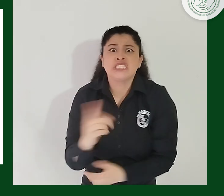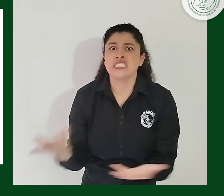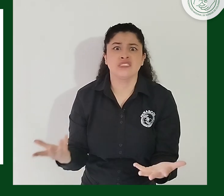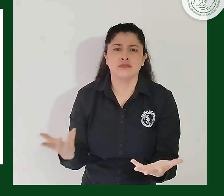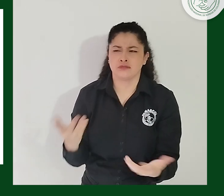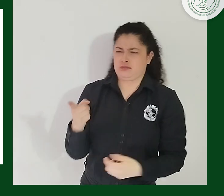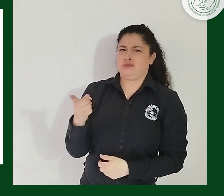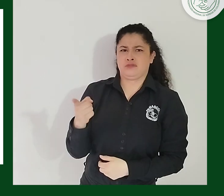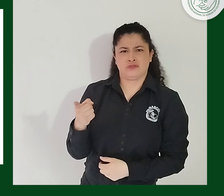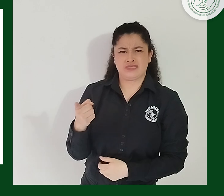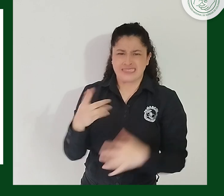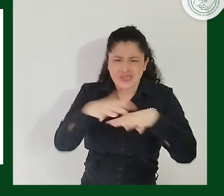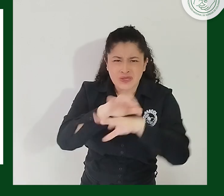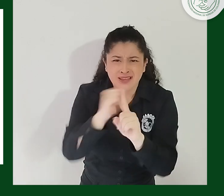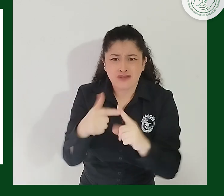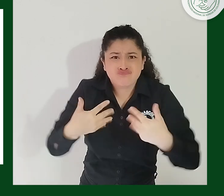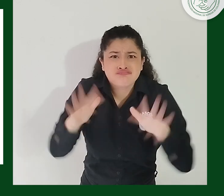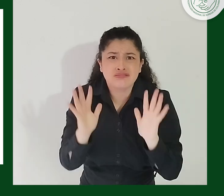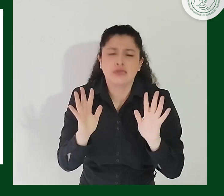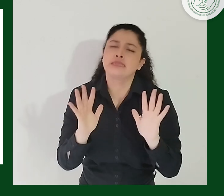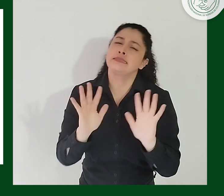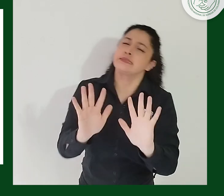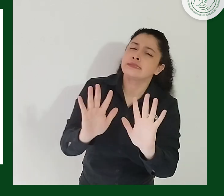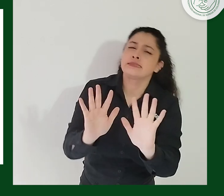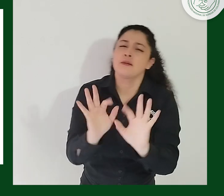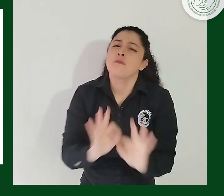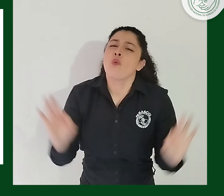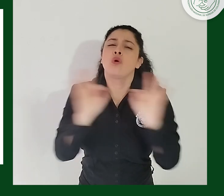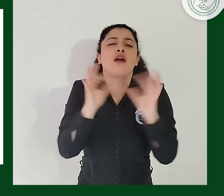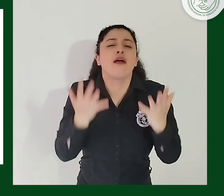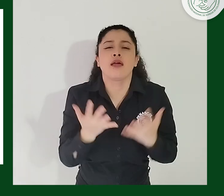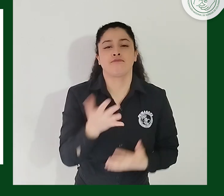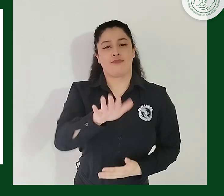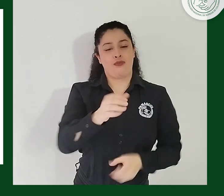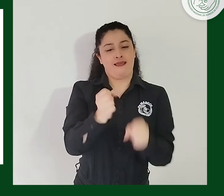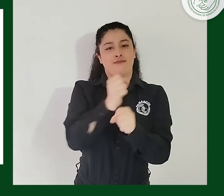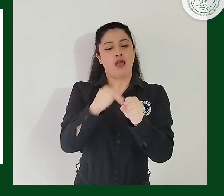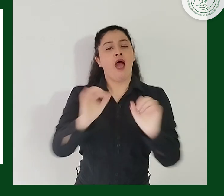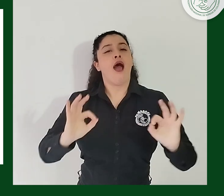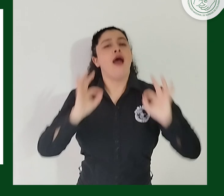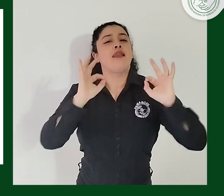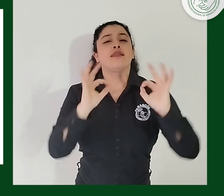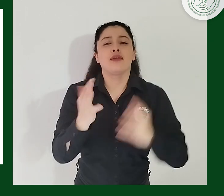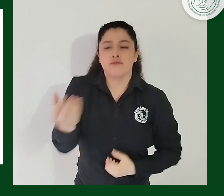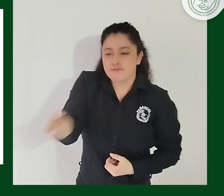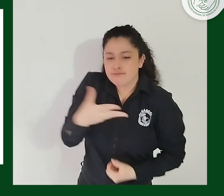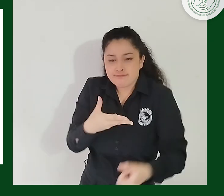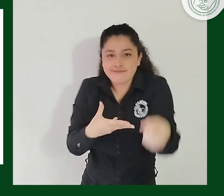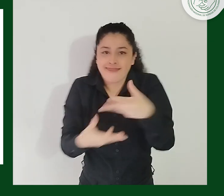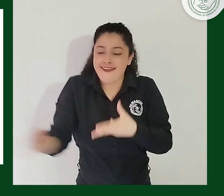afirmaciones o señalamientos que se alejen de la verdad, pues se deben encontrar caminos de trabajo colectivo.